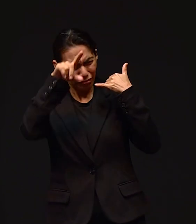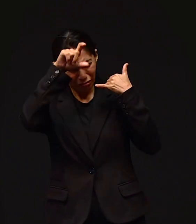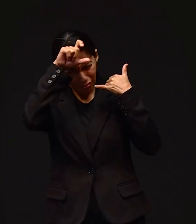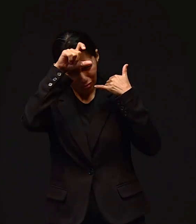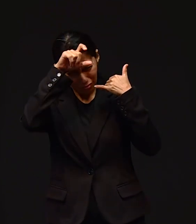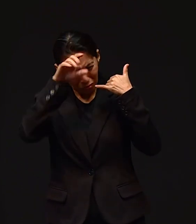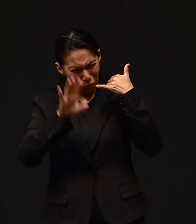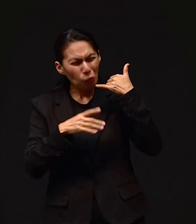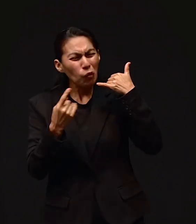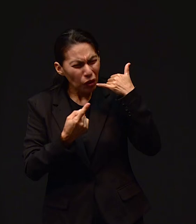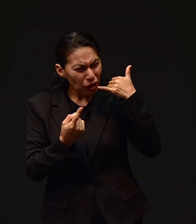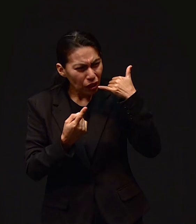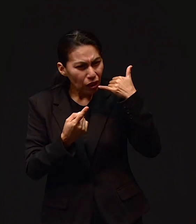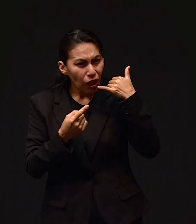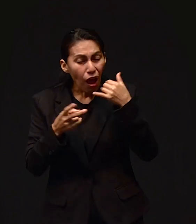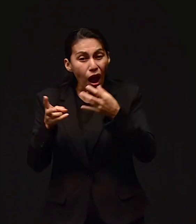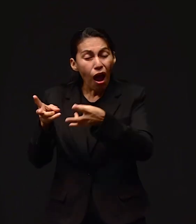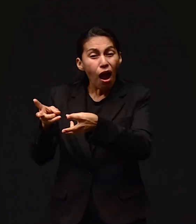robaron al hermano.